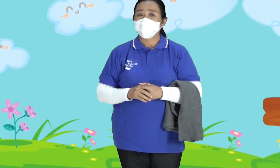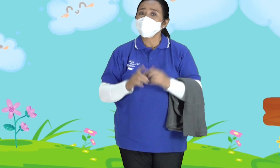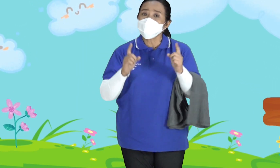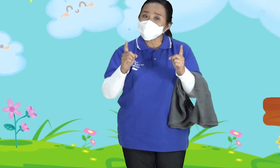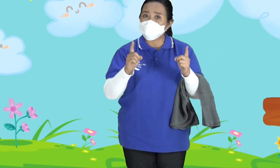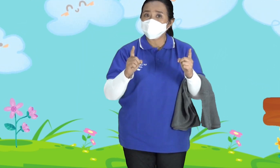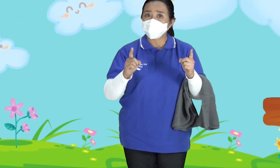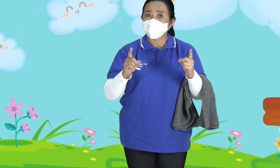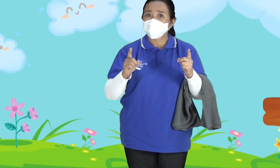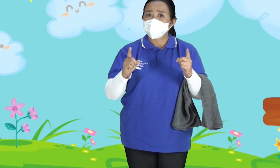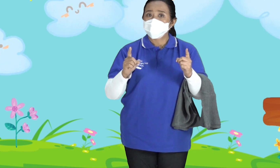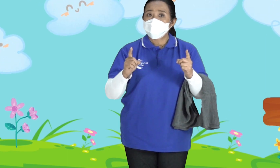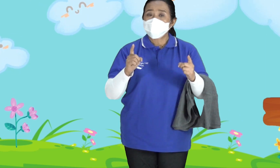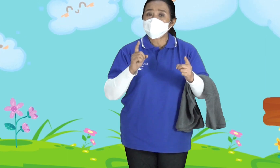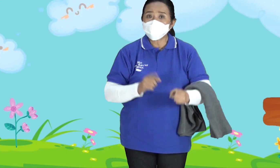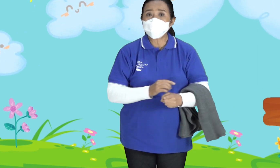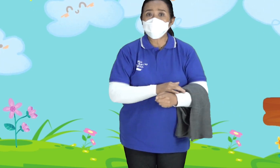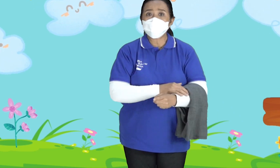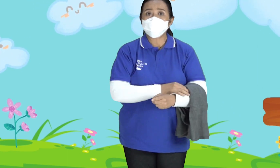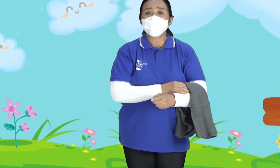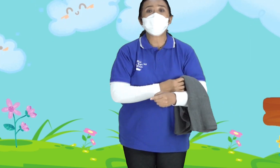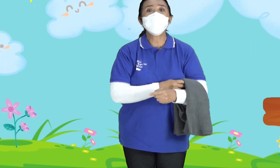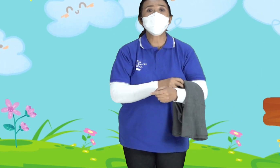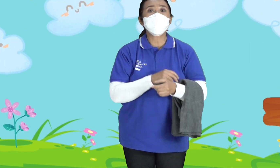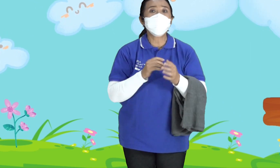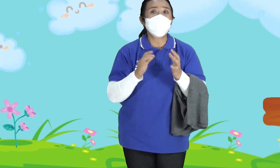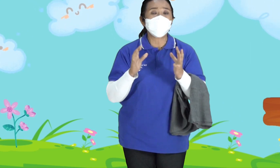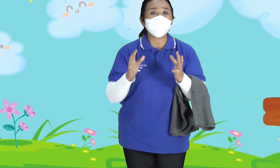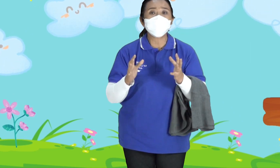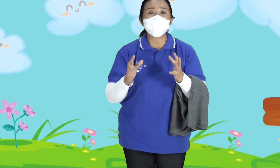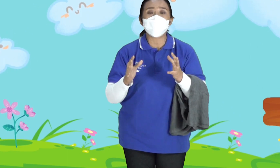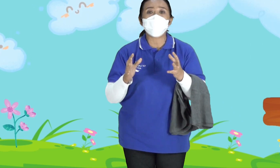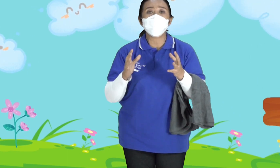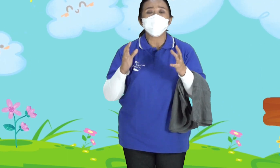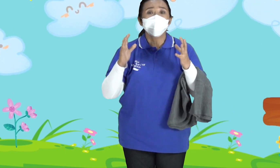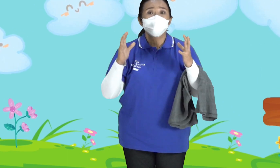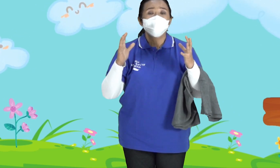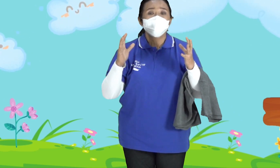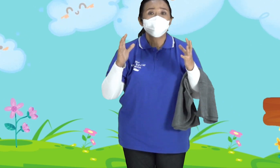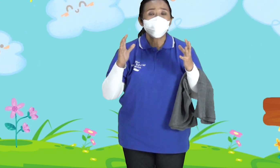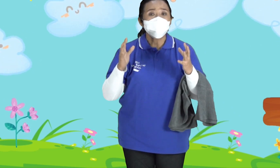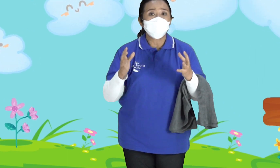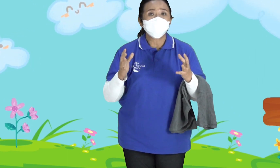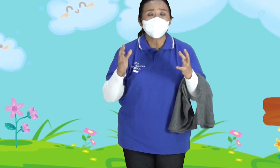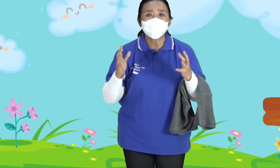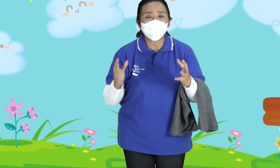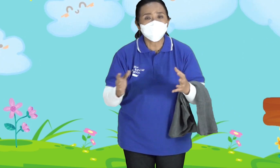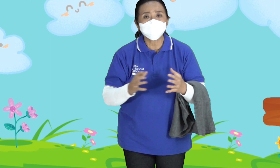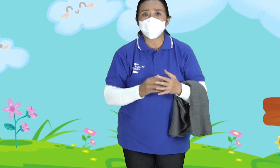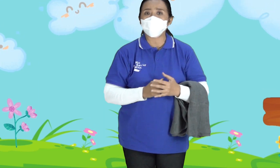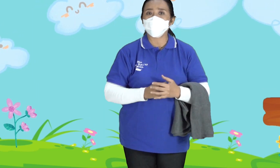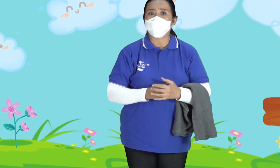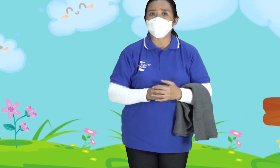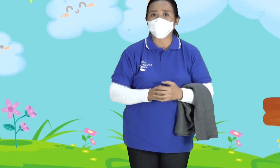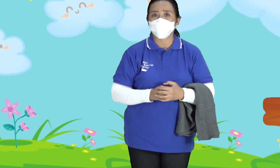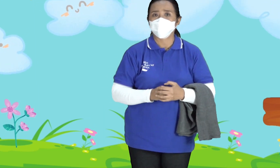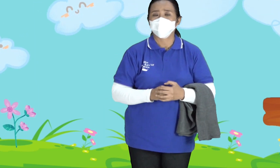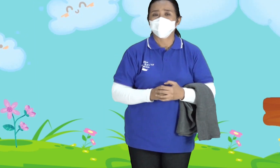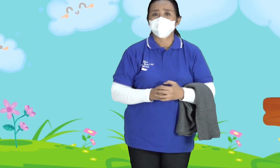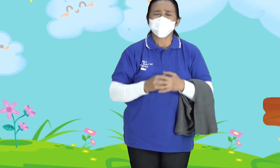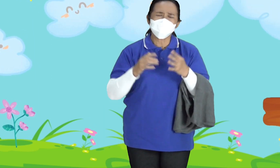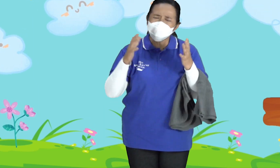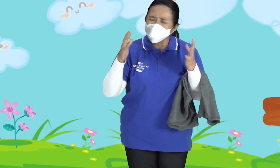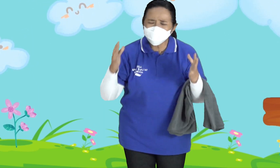Kenapa Karena Nabi Elia ini adalah Nabi yang diperkenan oleh Tuhan